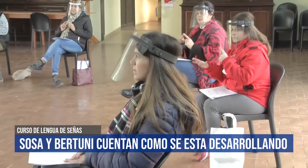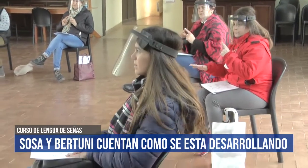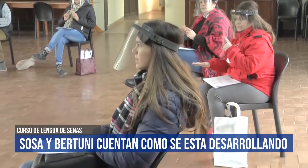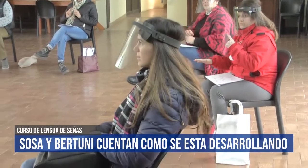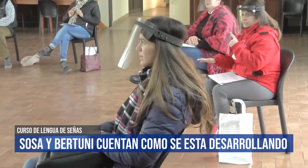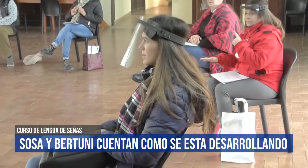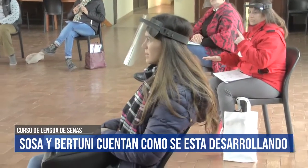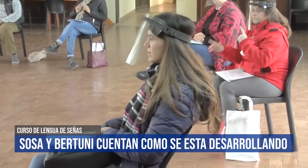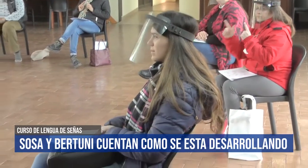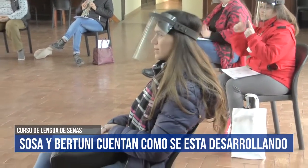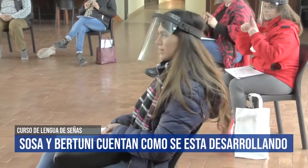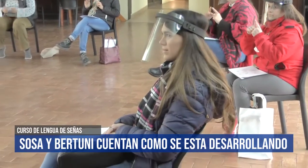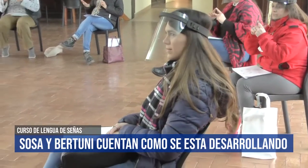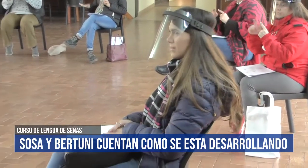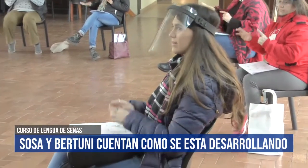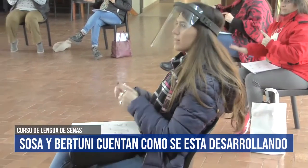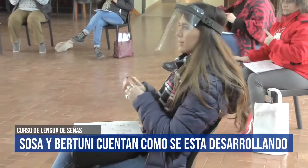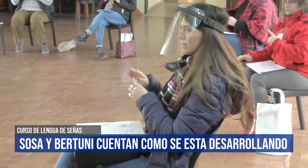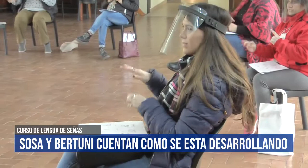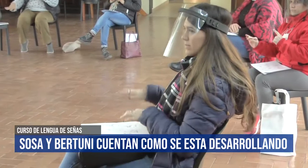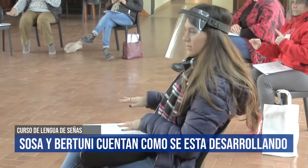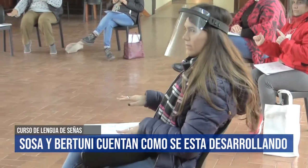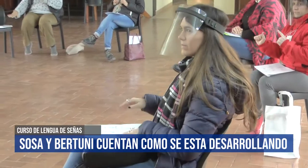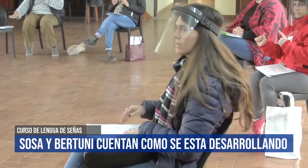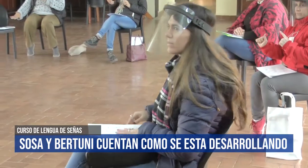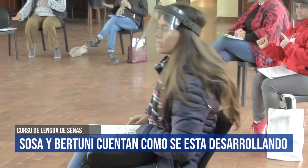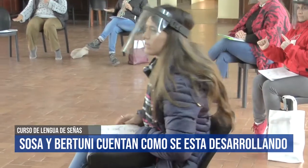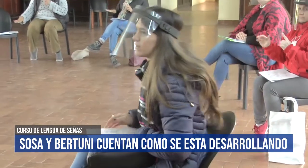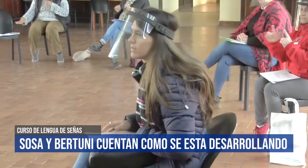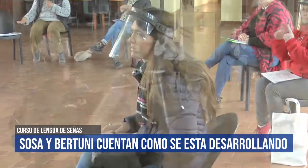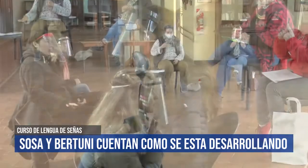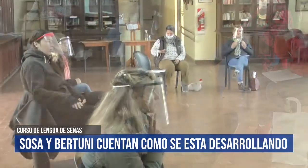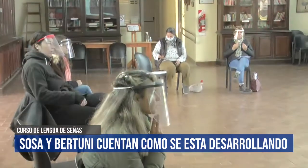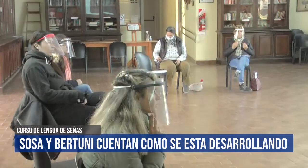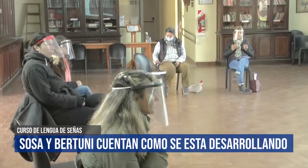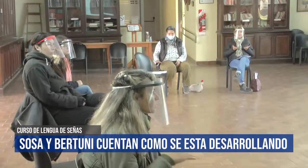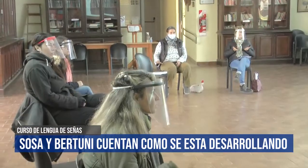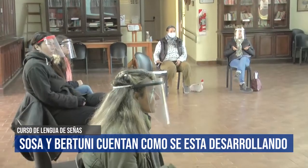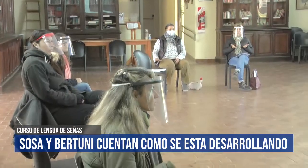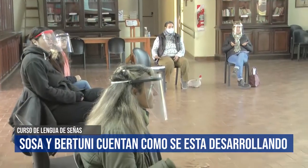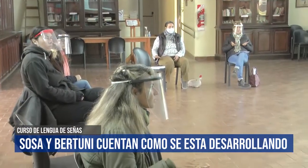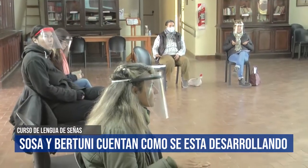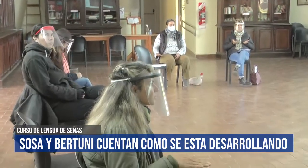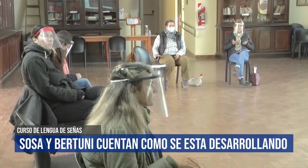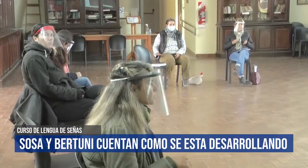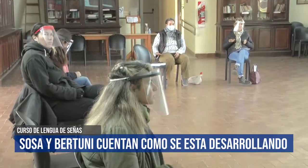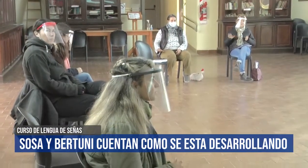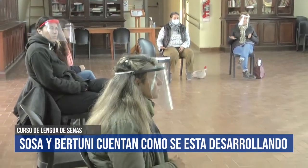Sí, yo estudié instructor sordo, ¿sí? Instructor de lengua de señas. Ya me recibí. Sí,